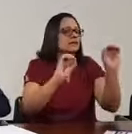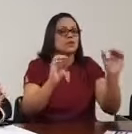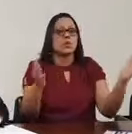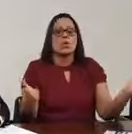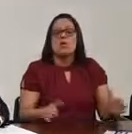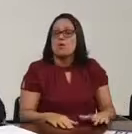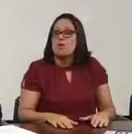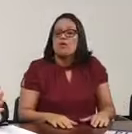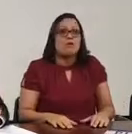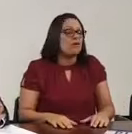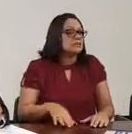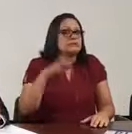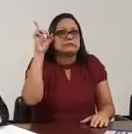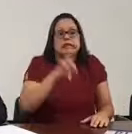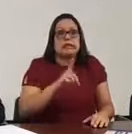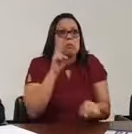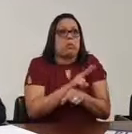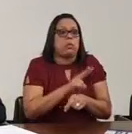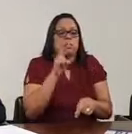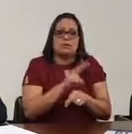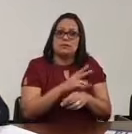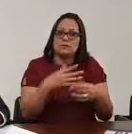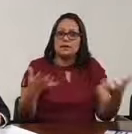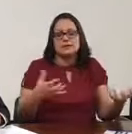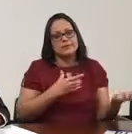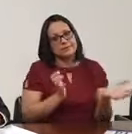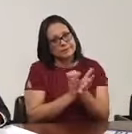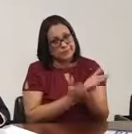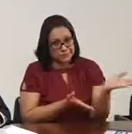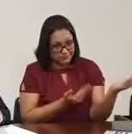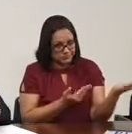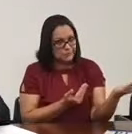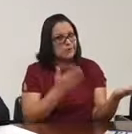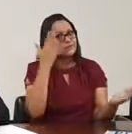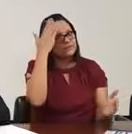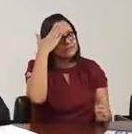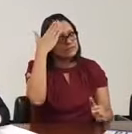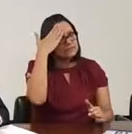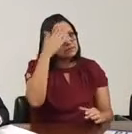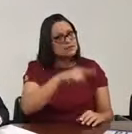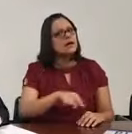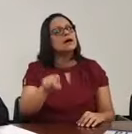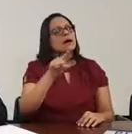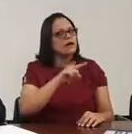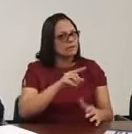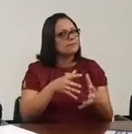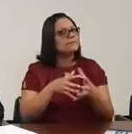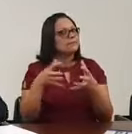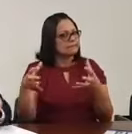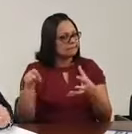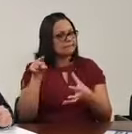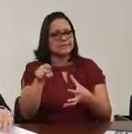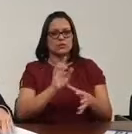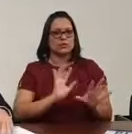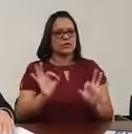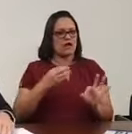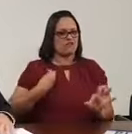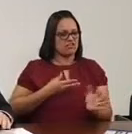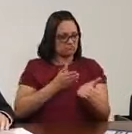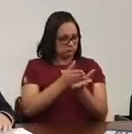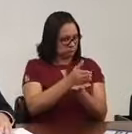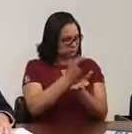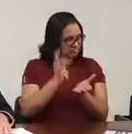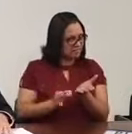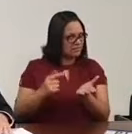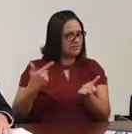Hoje em dia, é tanto direito, é tanta proteção, que temos uma juventude aí que sabe que, na parte considerável, não está na linha